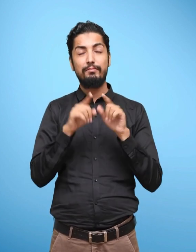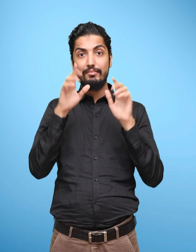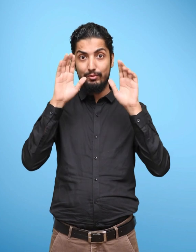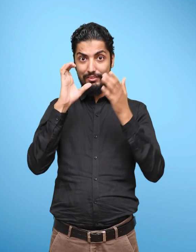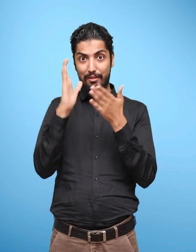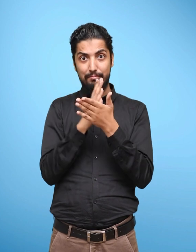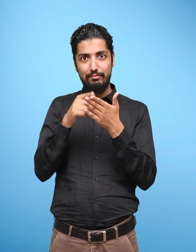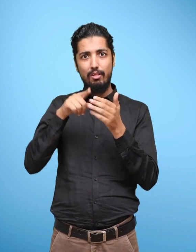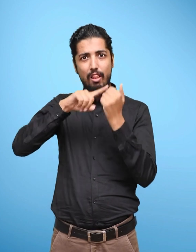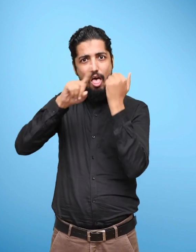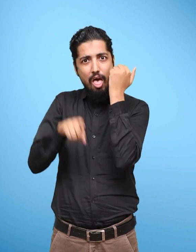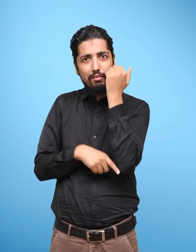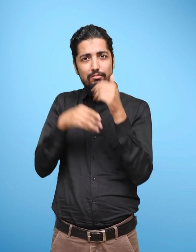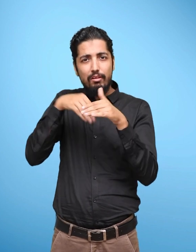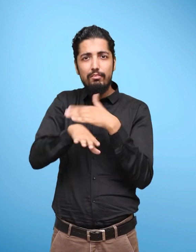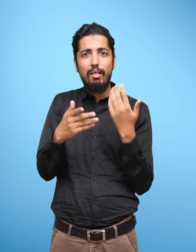the national flag.